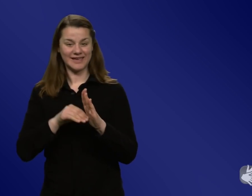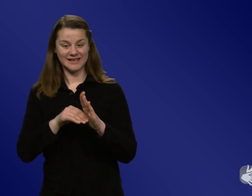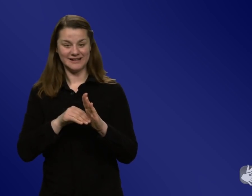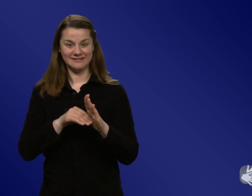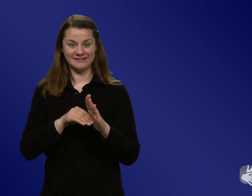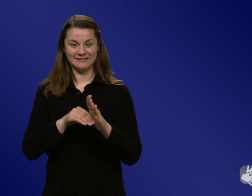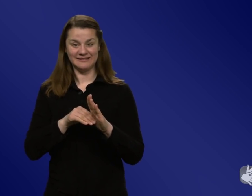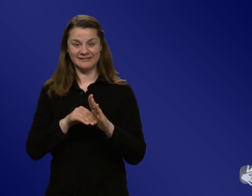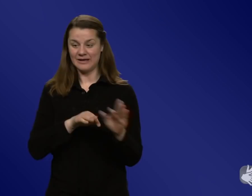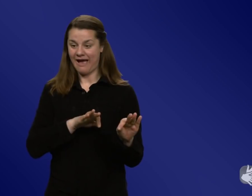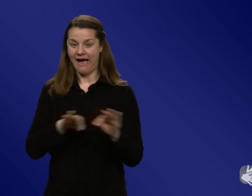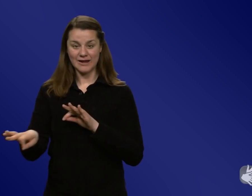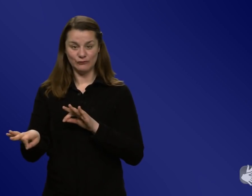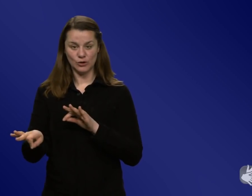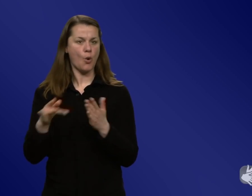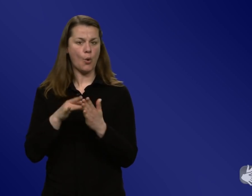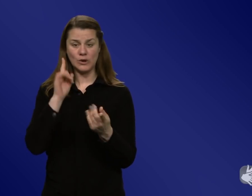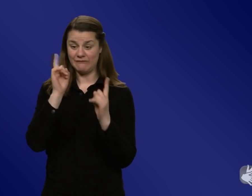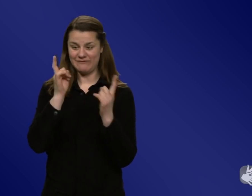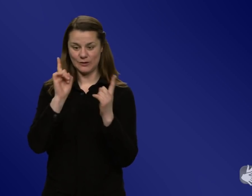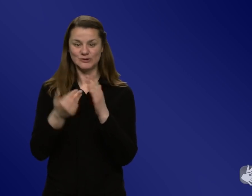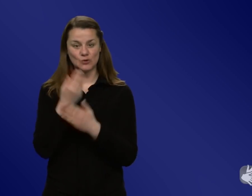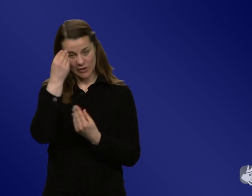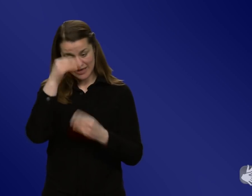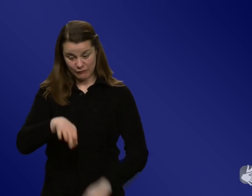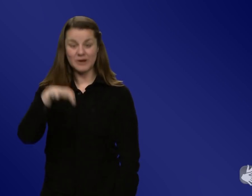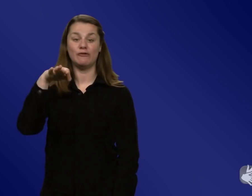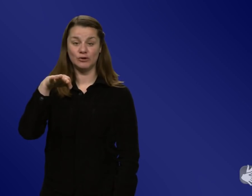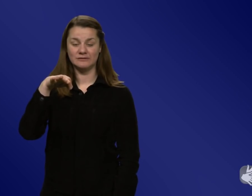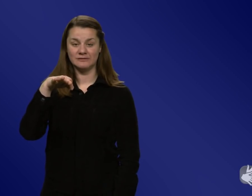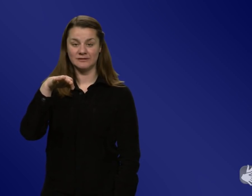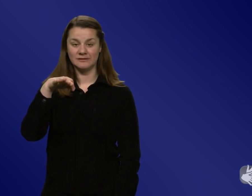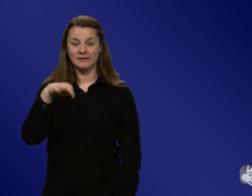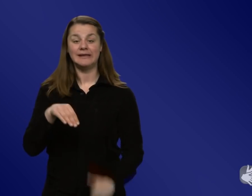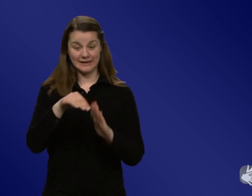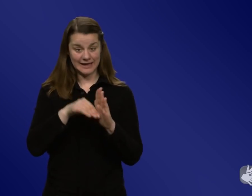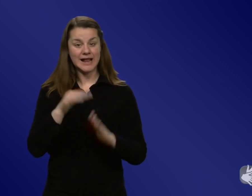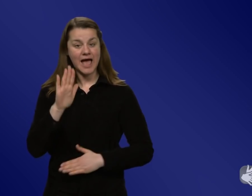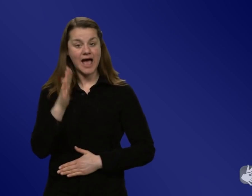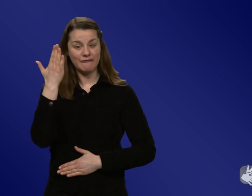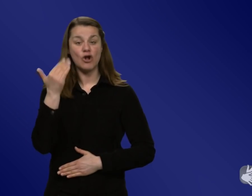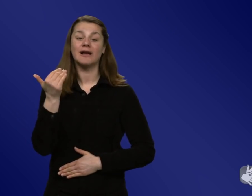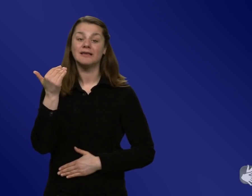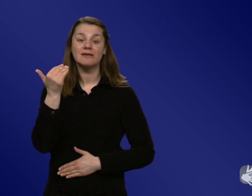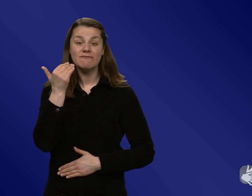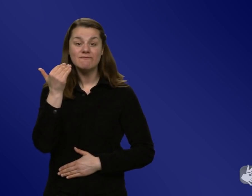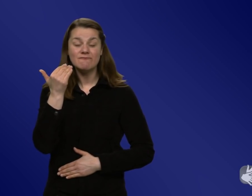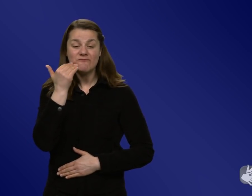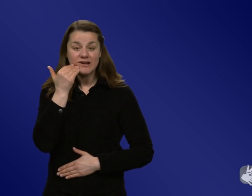über das Virus rausgefunden haben, kann so eine Regel nur so gut sein, einmal natürlich, wie effektiv sie zum Beispiel die Ausbreitung des Virus